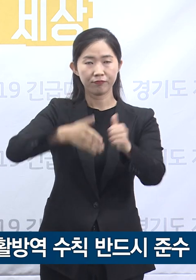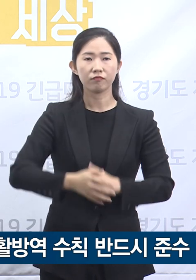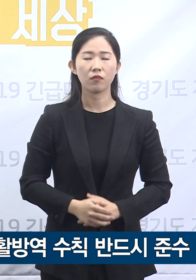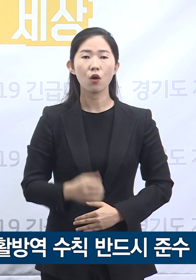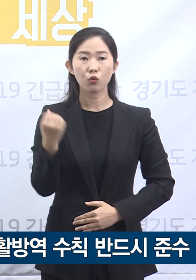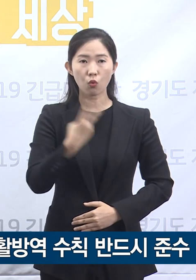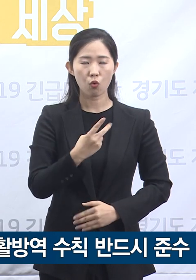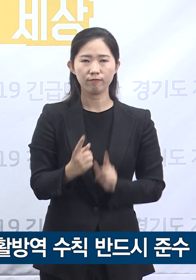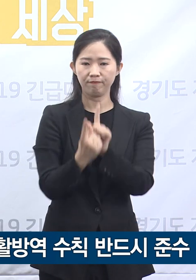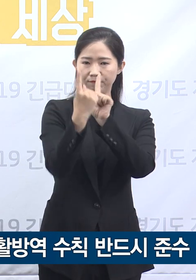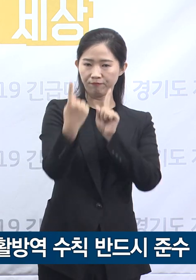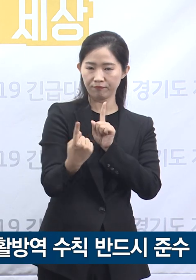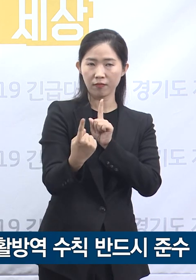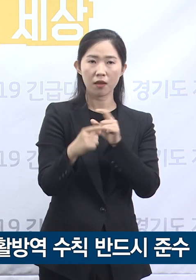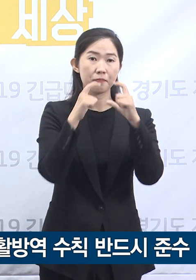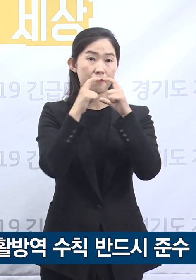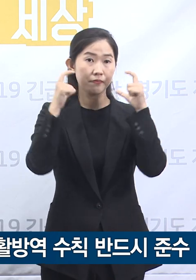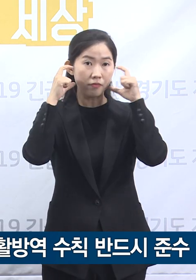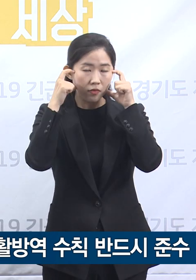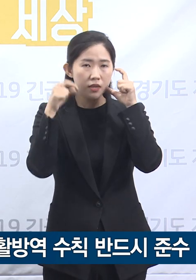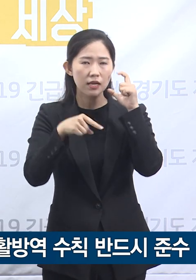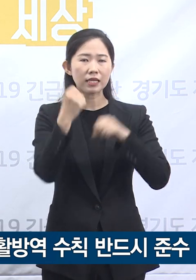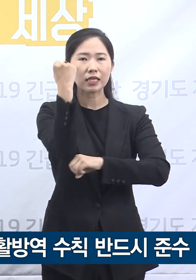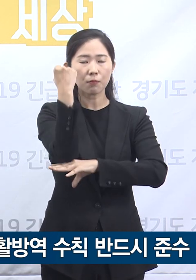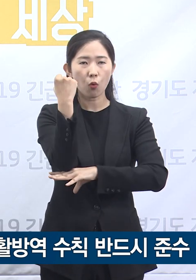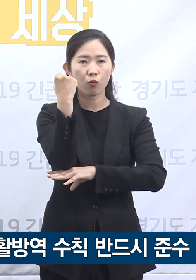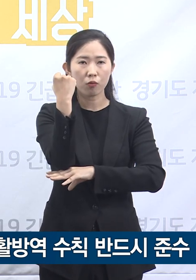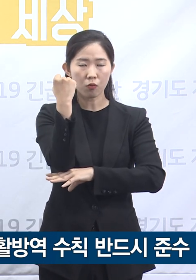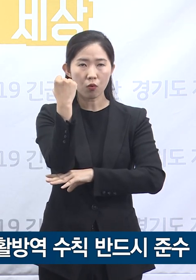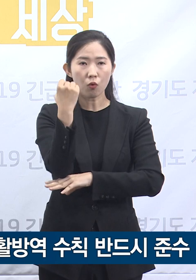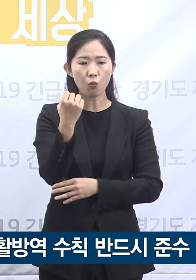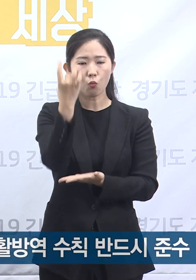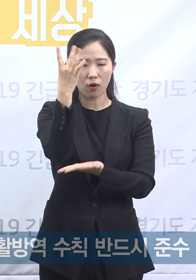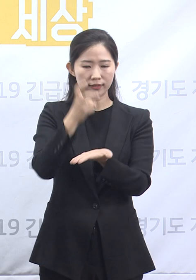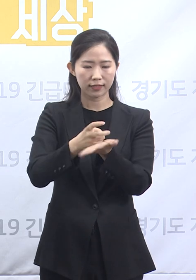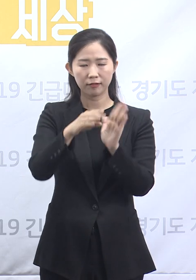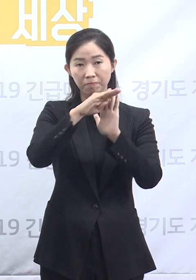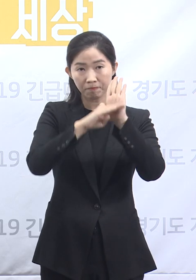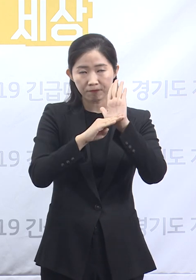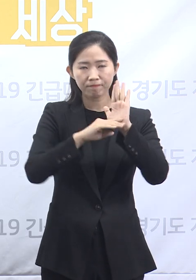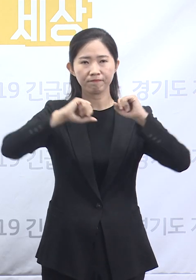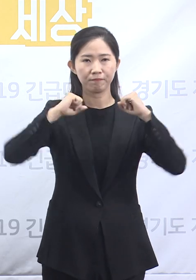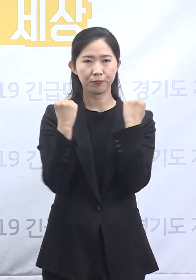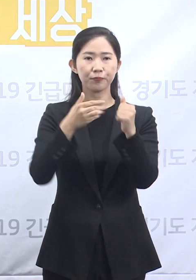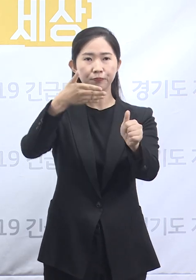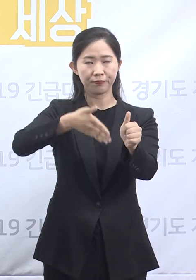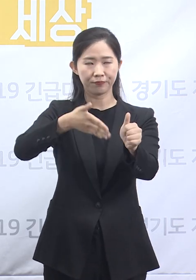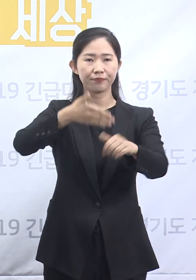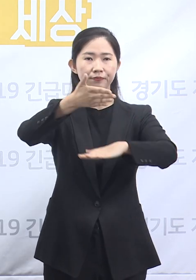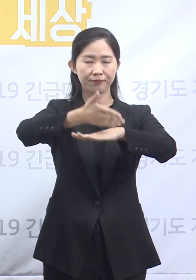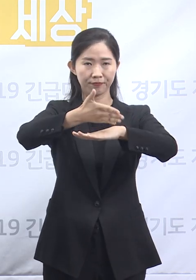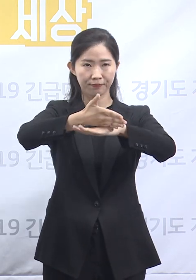아울러 거리 두기, 마스크 착용 등 방역의 기본어칙을 꾸준히 준수해 주시기를 당부드립니다. 감사합니다. 감사합니다.